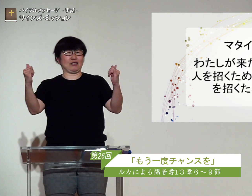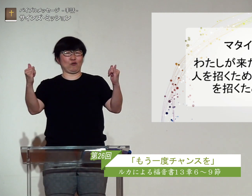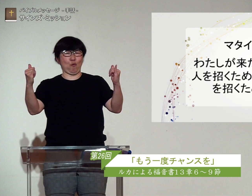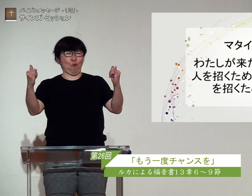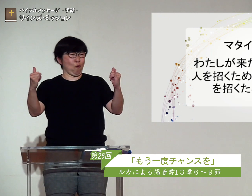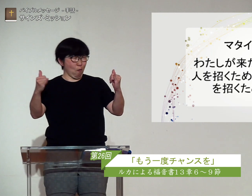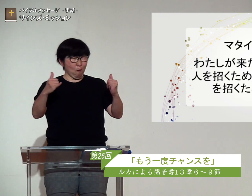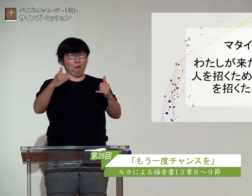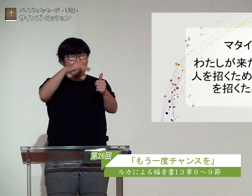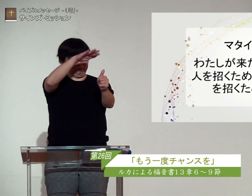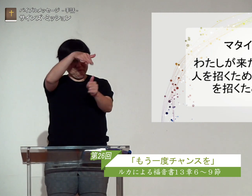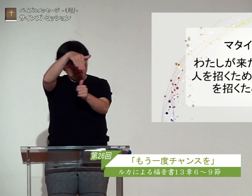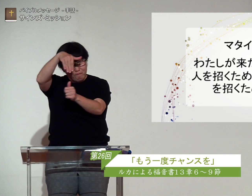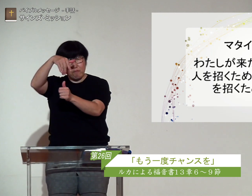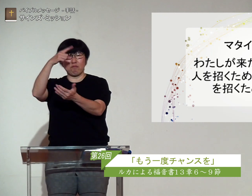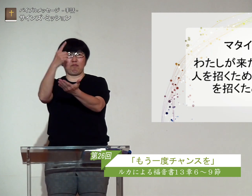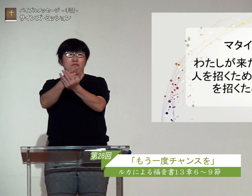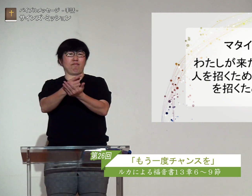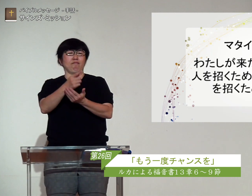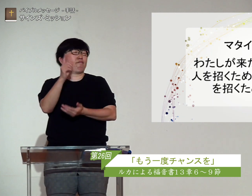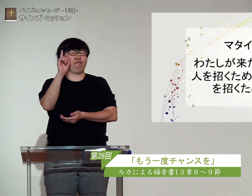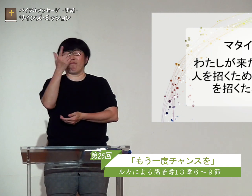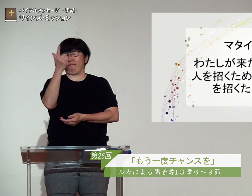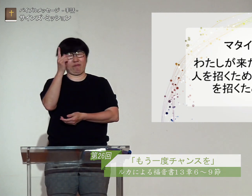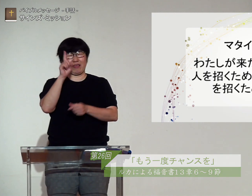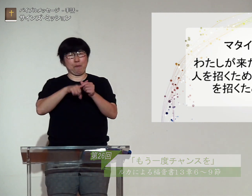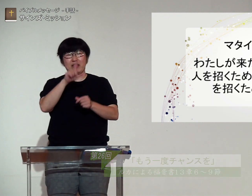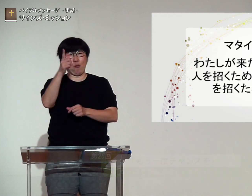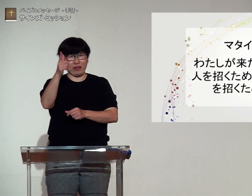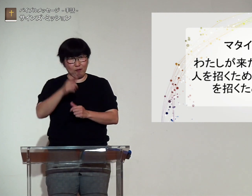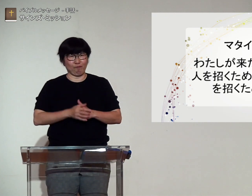たのは正しい人を招くためではなく